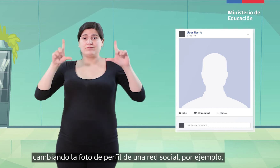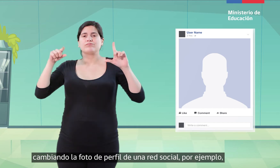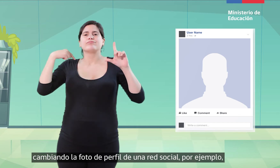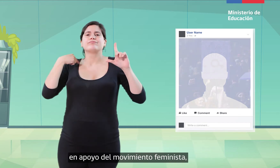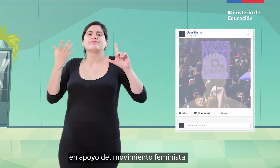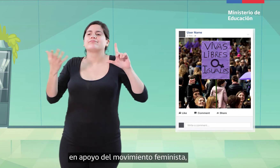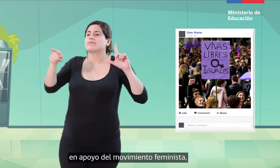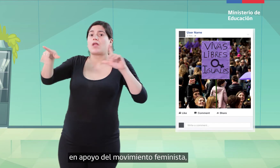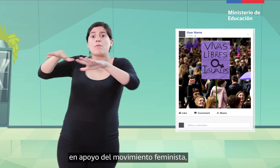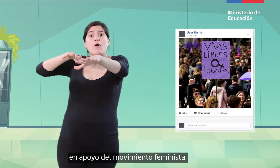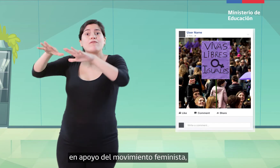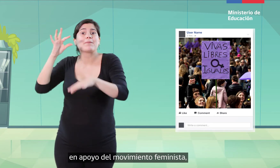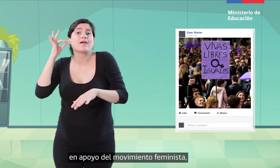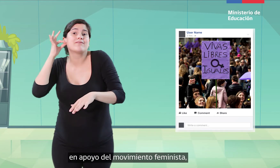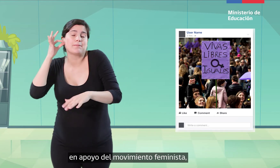en apoyo del movimiento feminista,